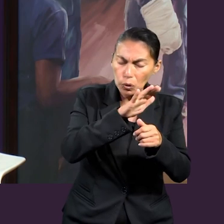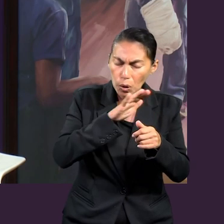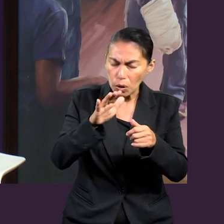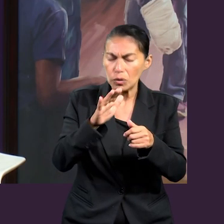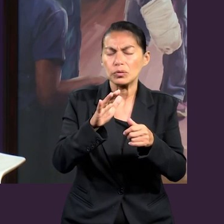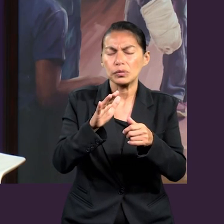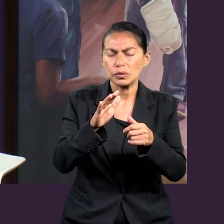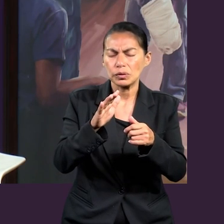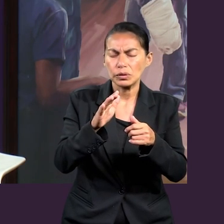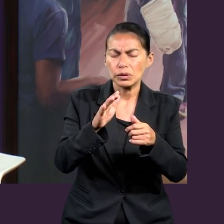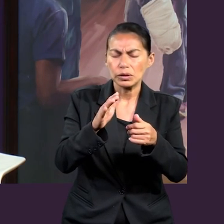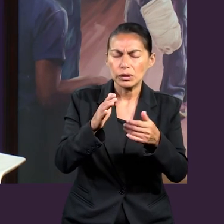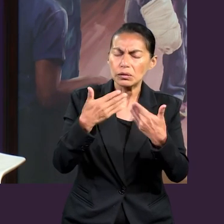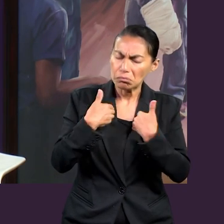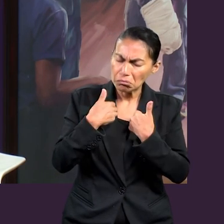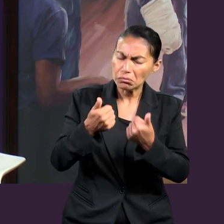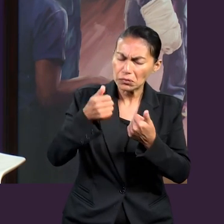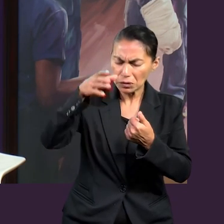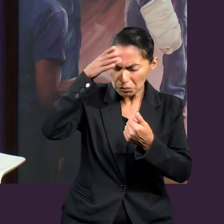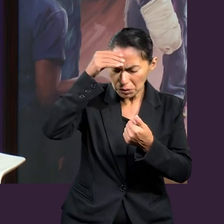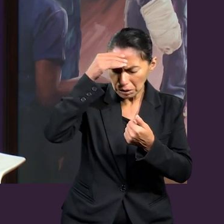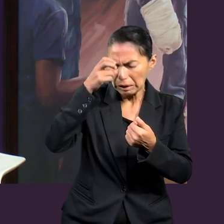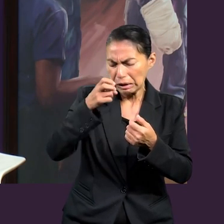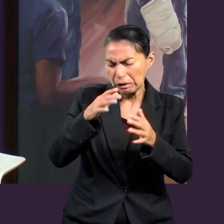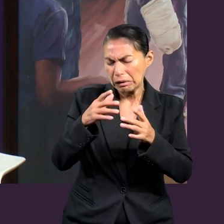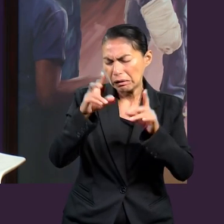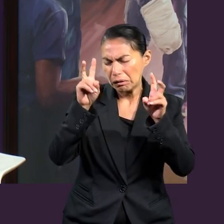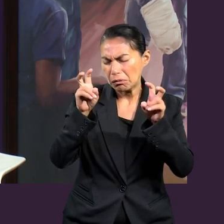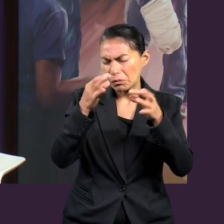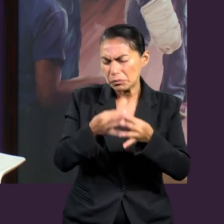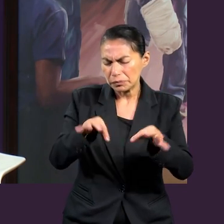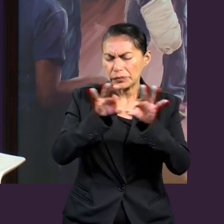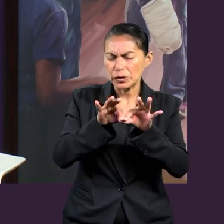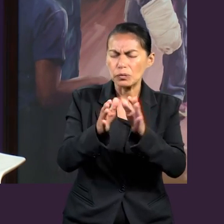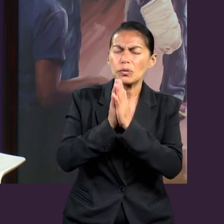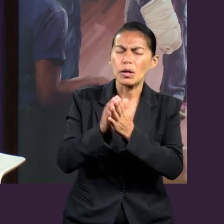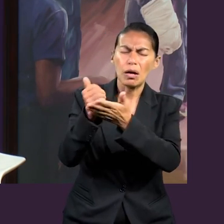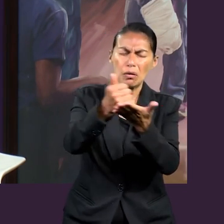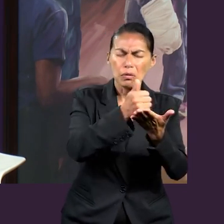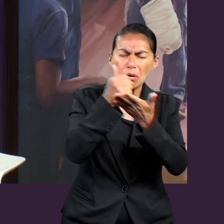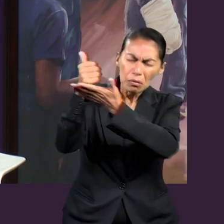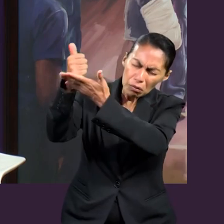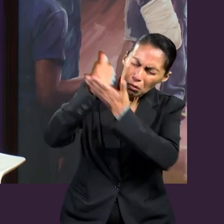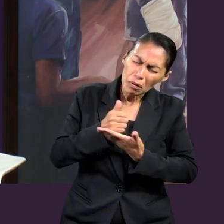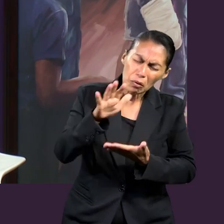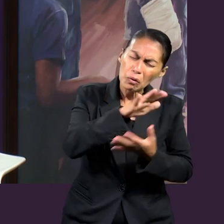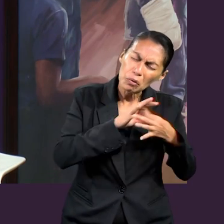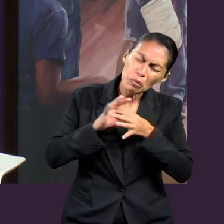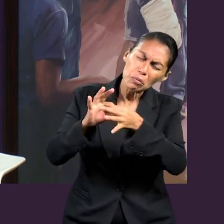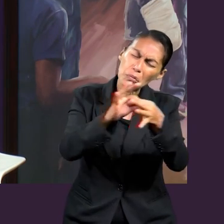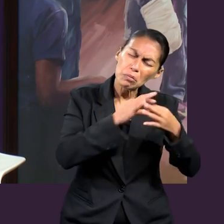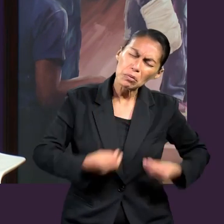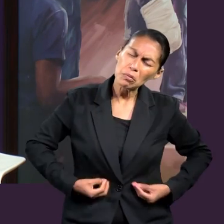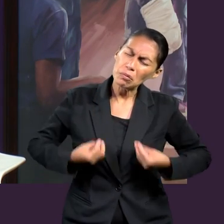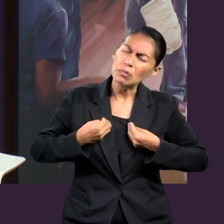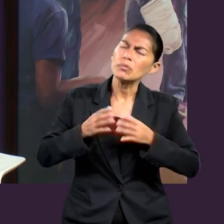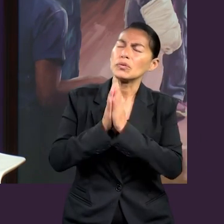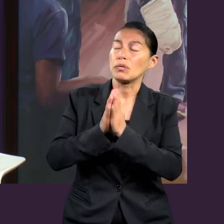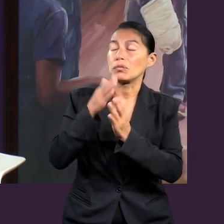sobre el estudio de este gran tema. Ayúdanos a vivir en unidad. Todo esto te lo pedimos en el